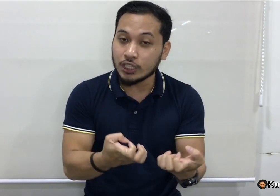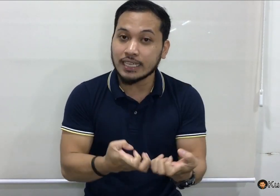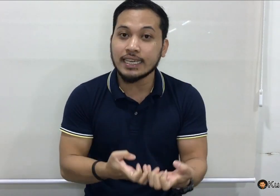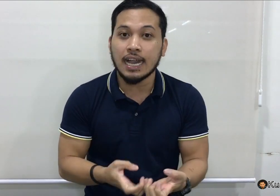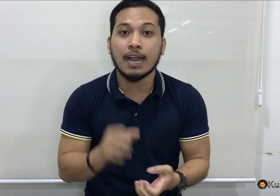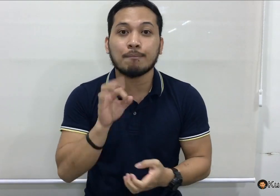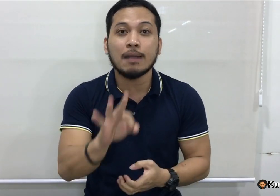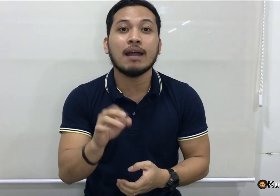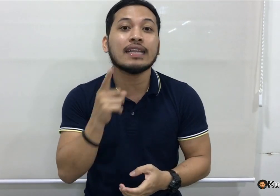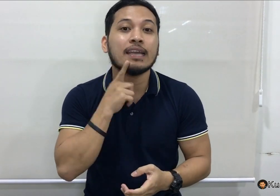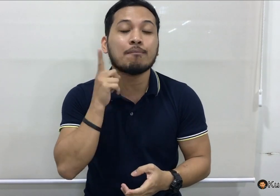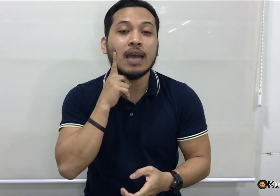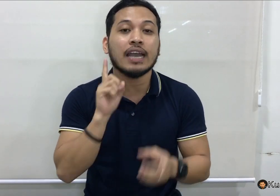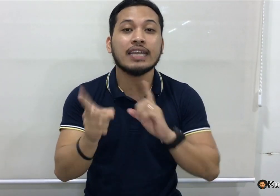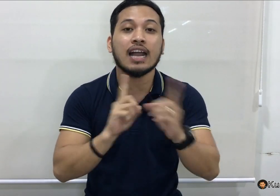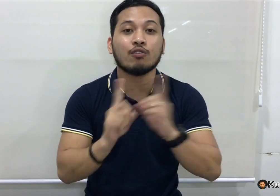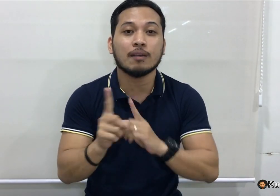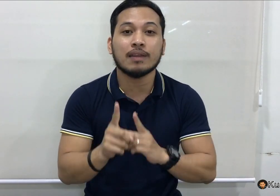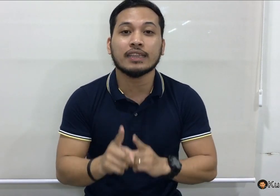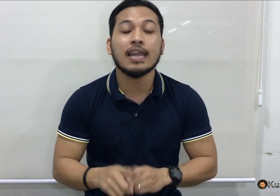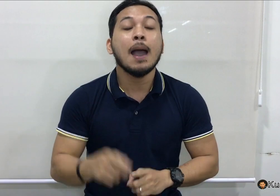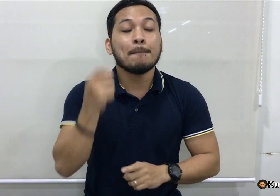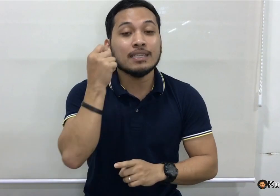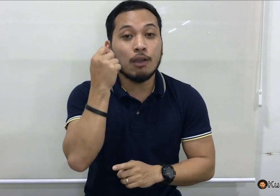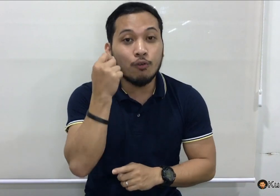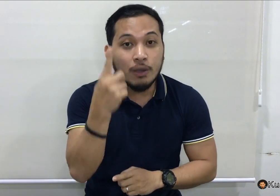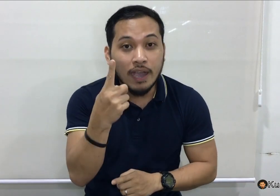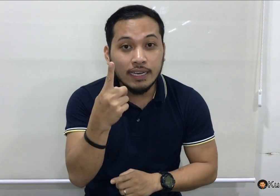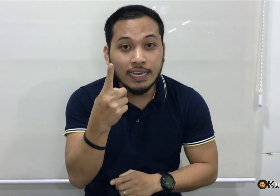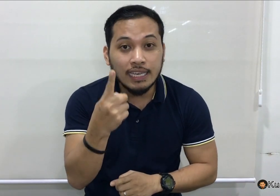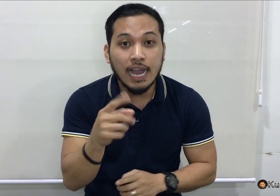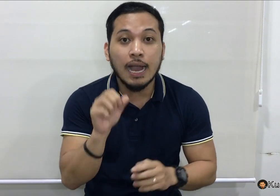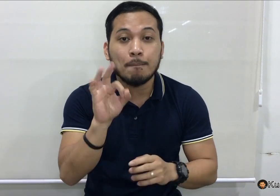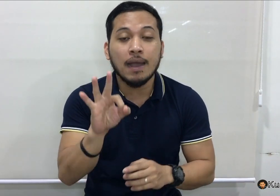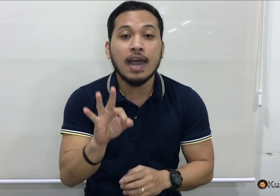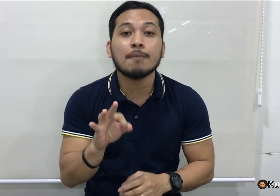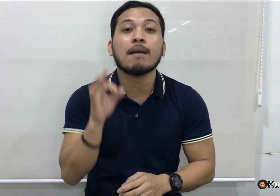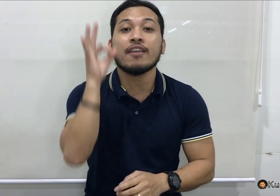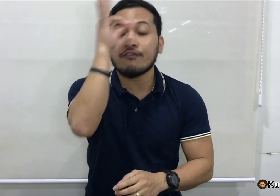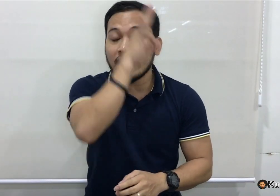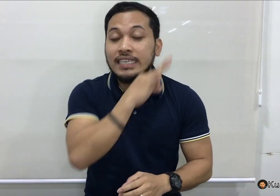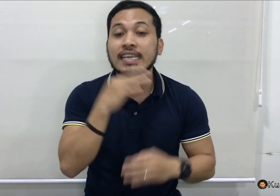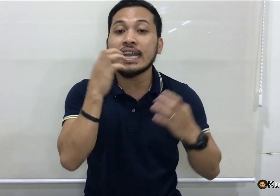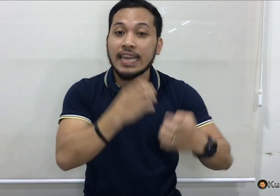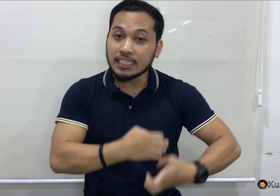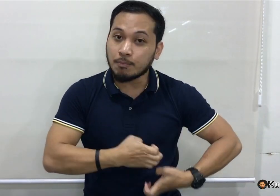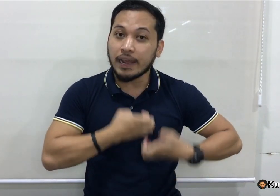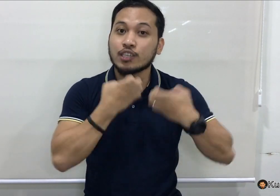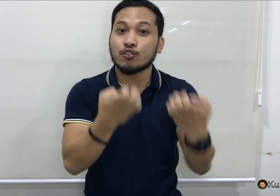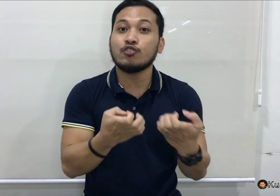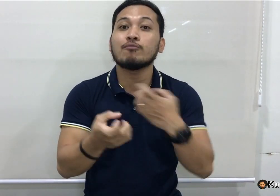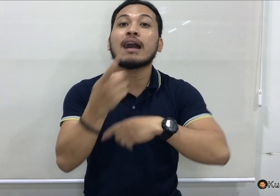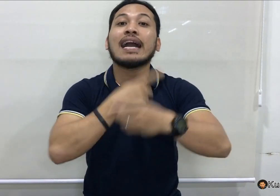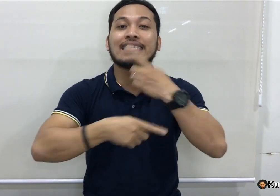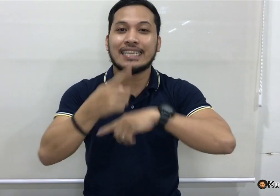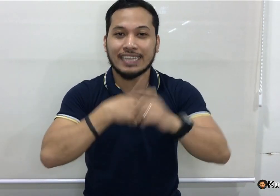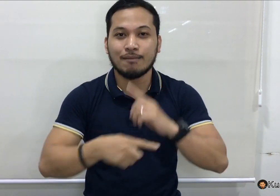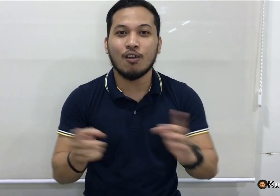kasi nga, kapag mga depth na kinakausap natin, mas mauulawaan ka nila kapag may facial expression yung mga isinasign mo.